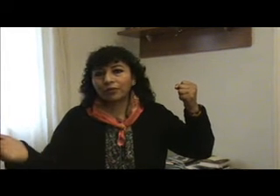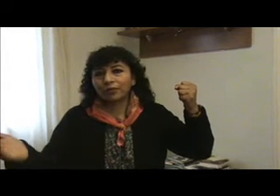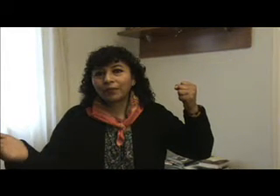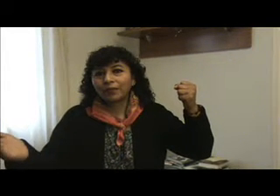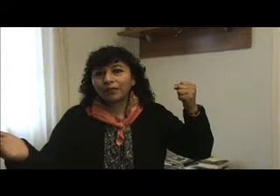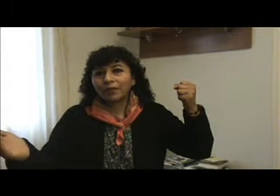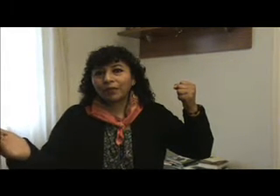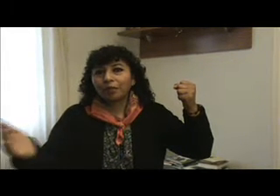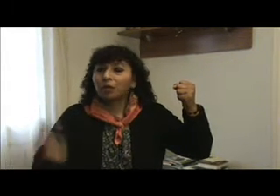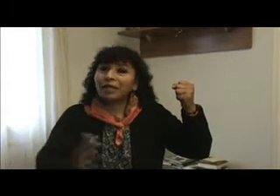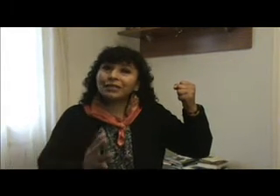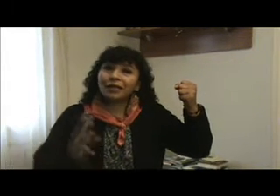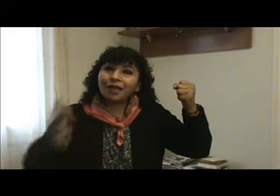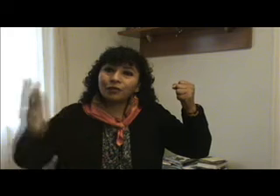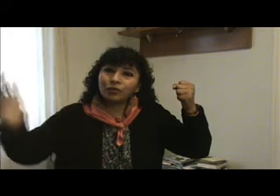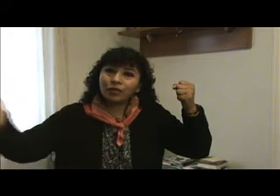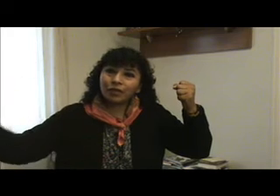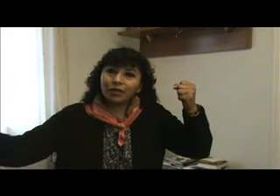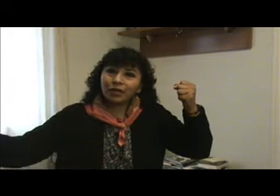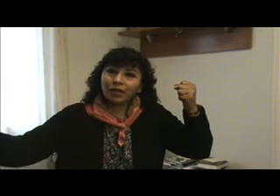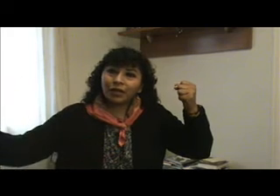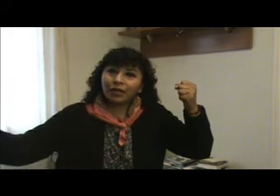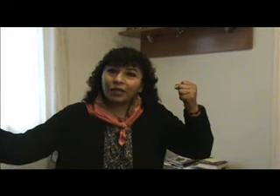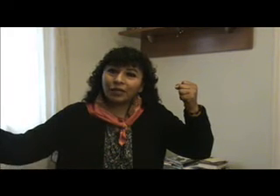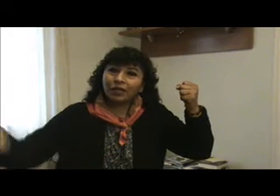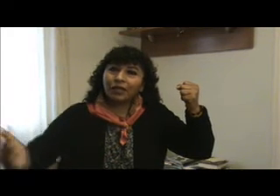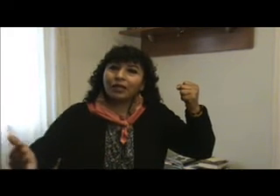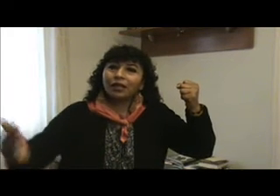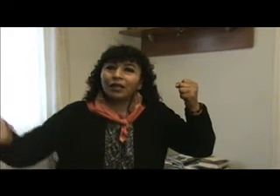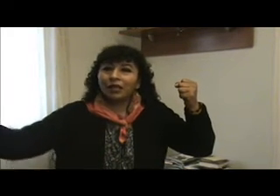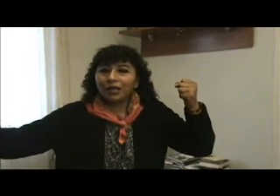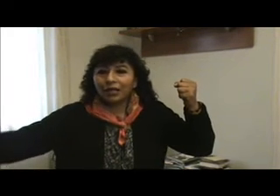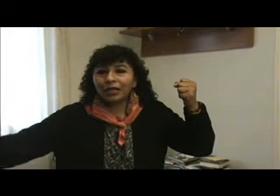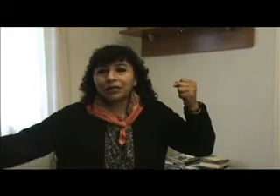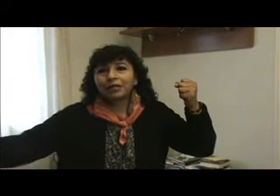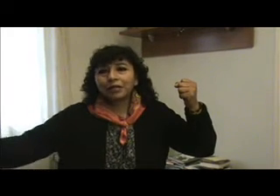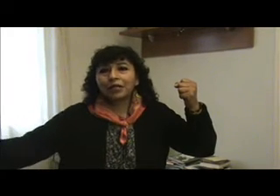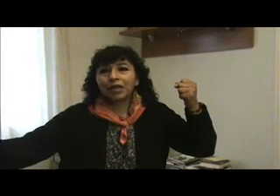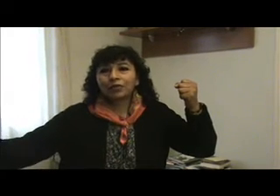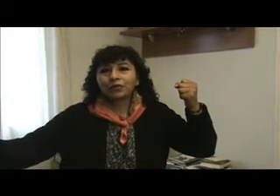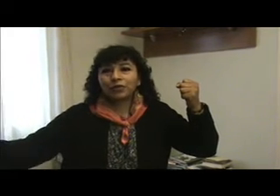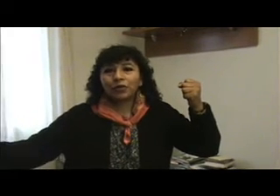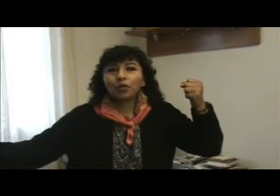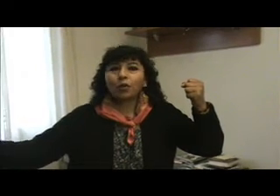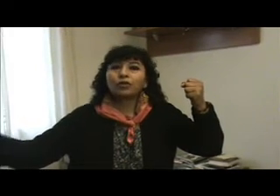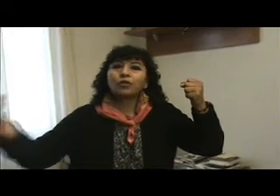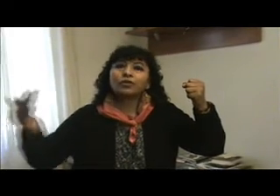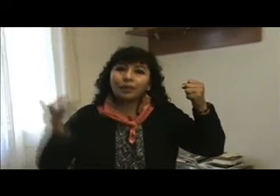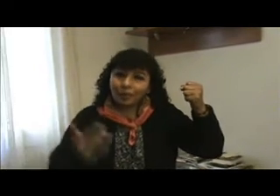Pero más tardamos en querer retirarnos cuando nos